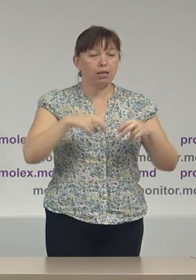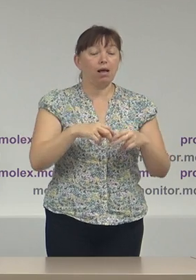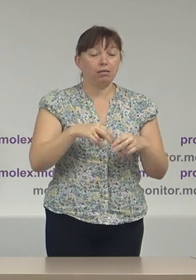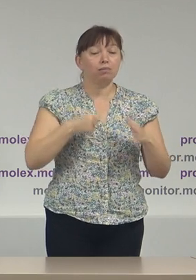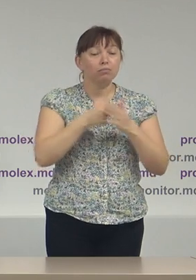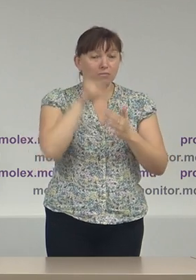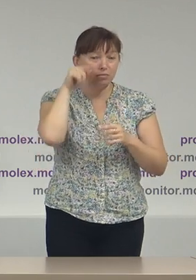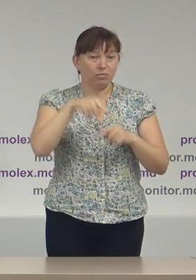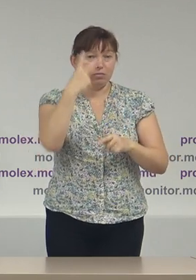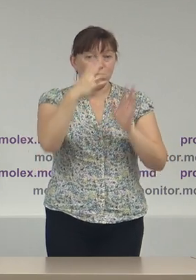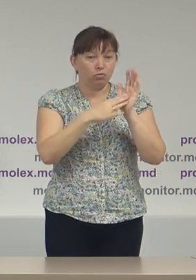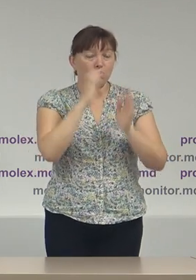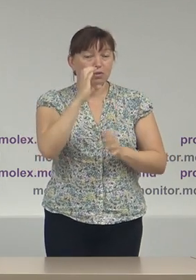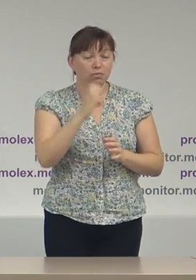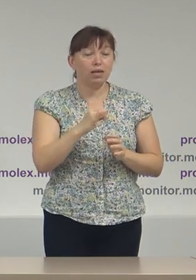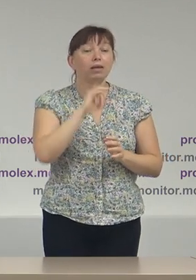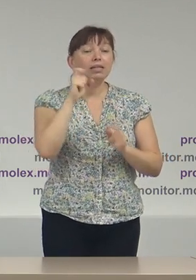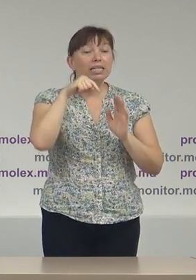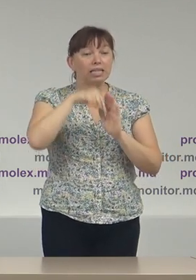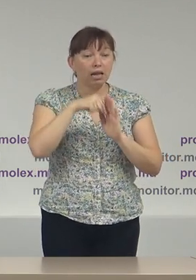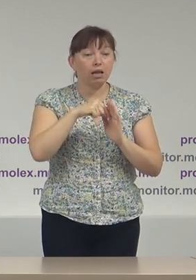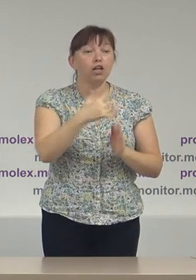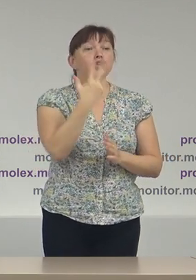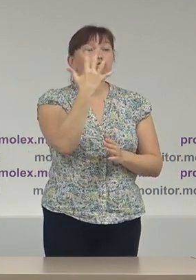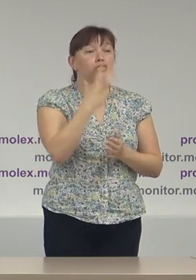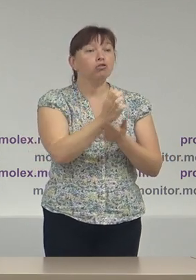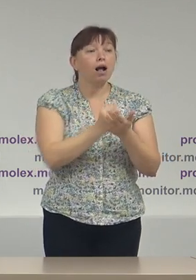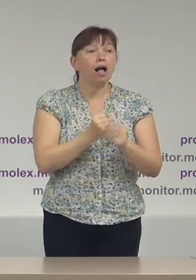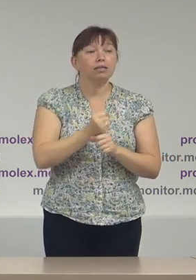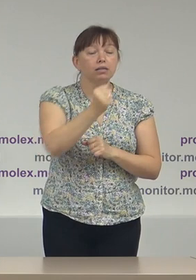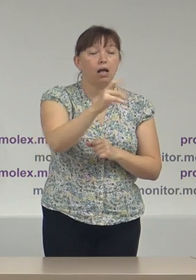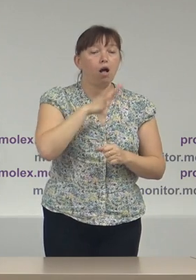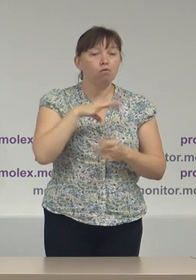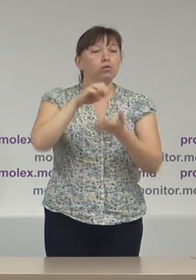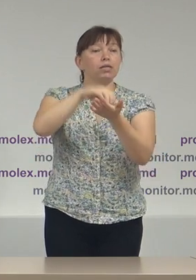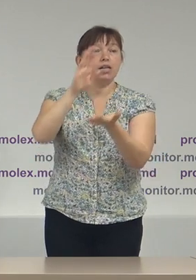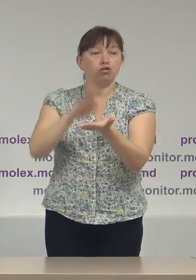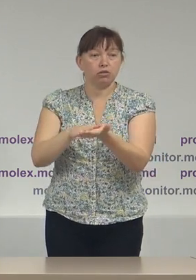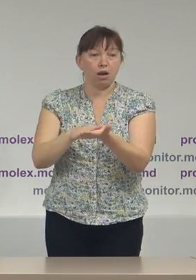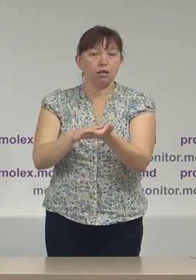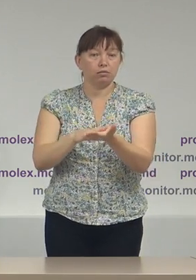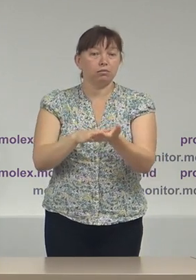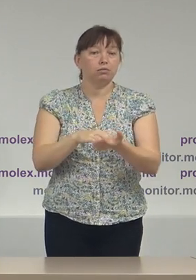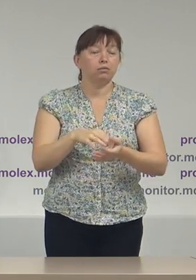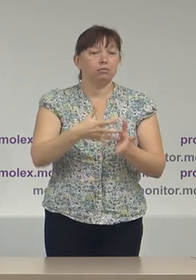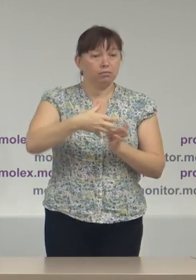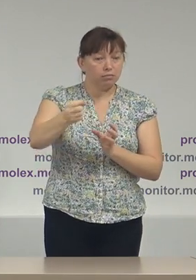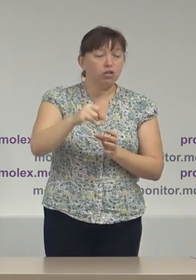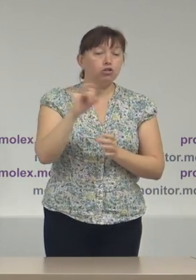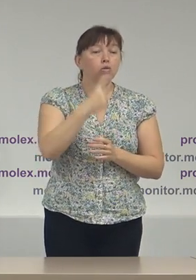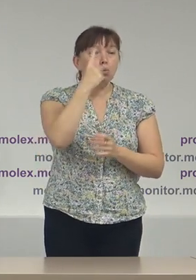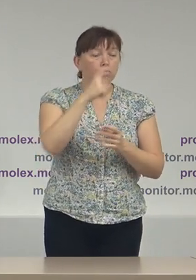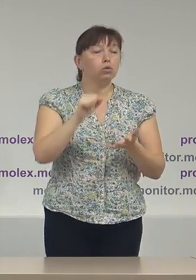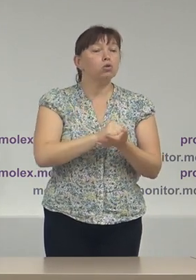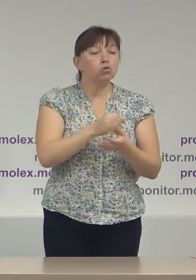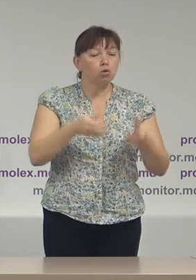29 septembrie, dintre ele cinci candidați au fost înregistrați și un dosar a